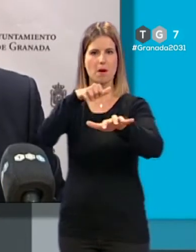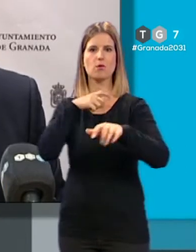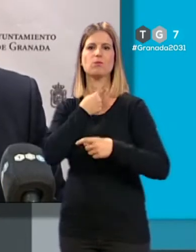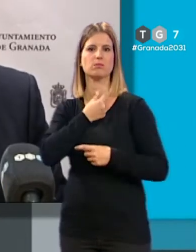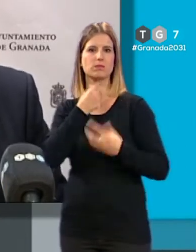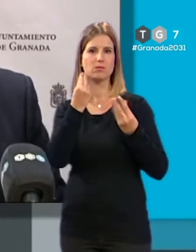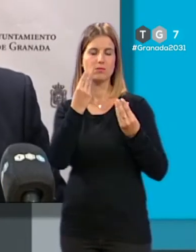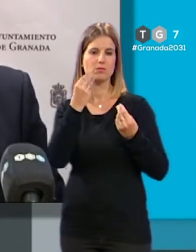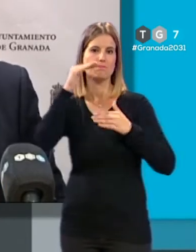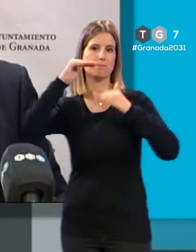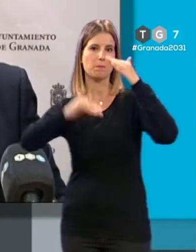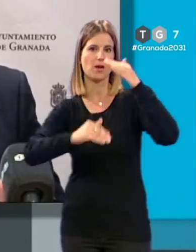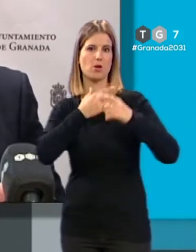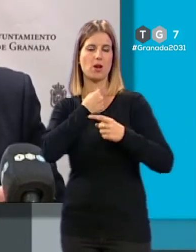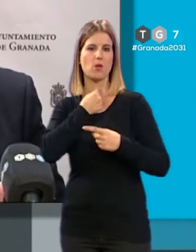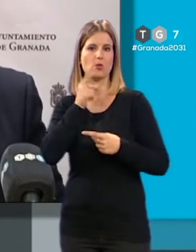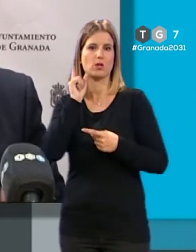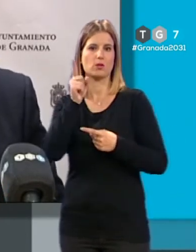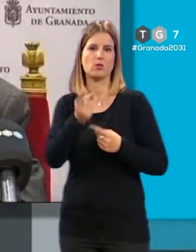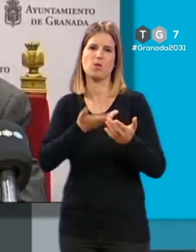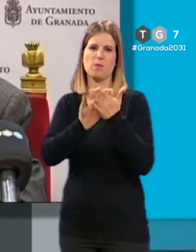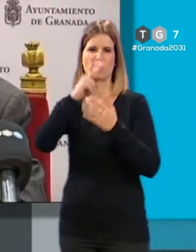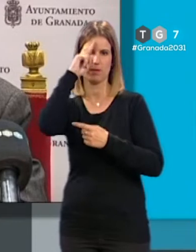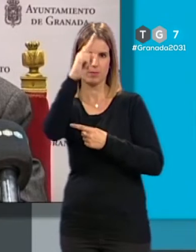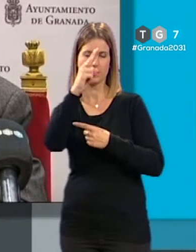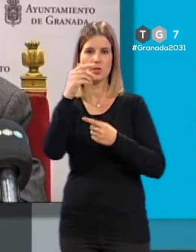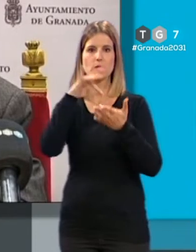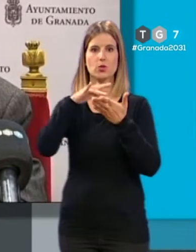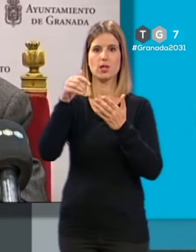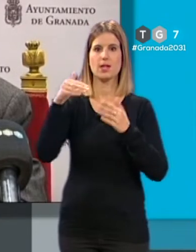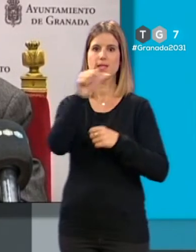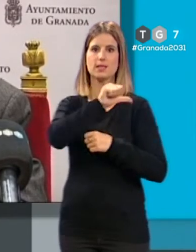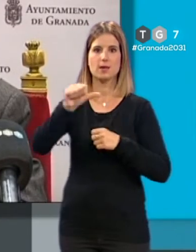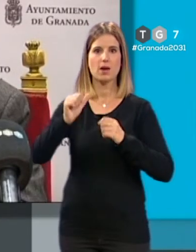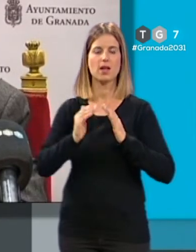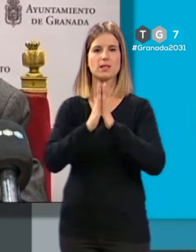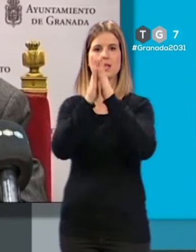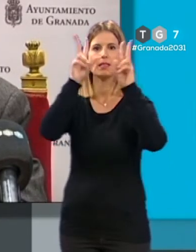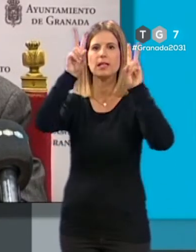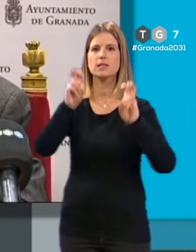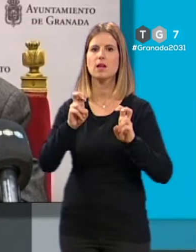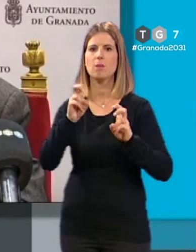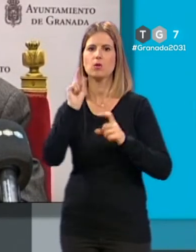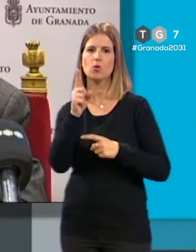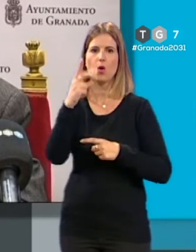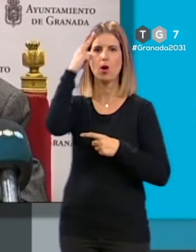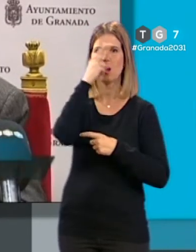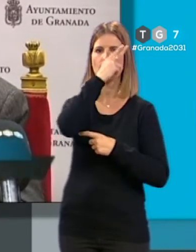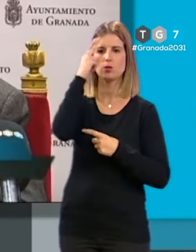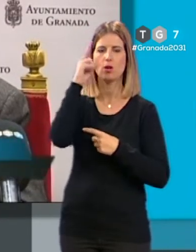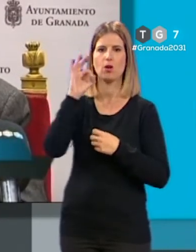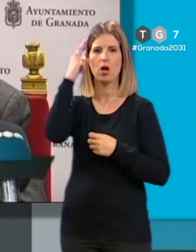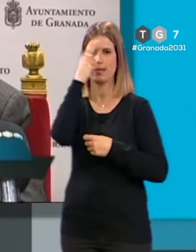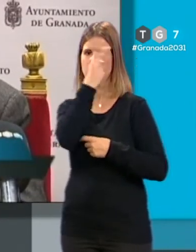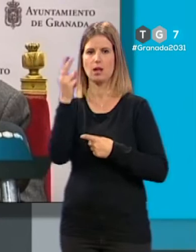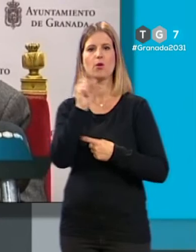y a los que menos les gusta tan solo le perdimos respeto. La Semana Santa no solo es un tema católico, no solo es un tema cristiano,